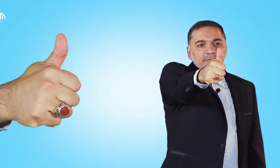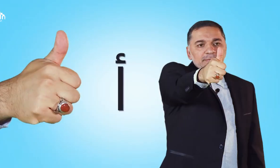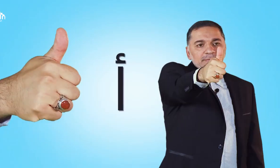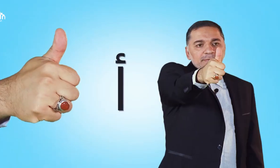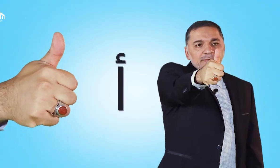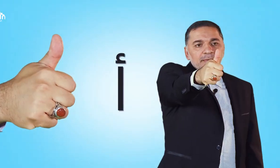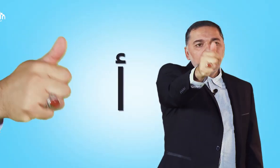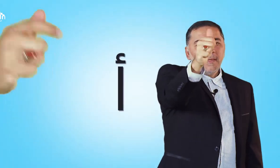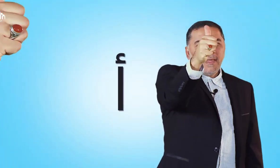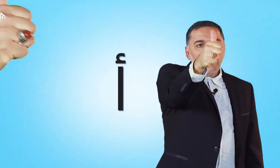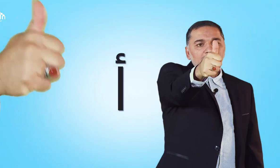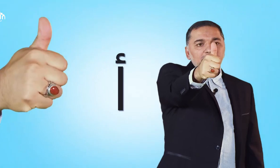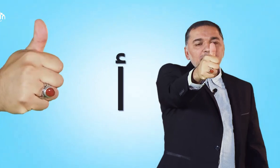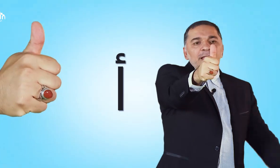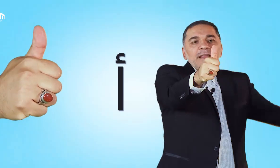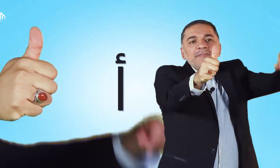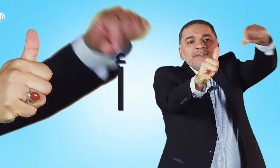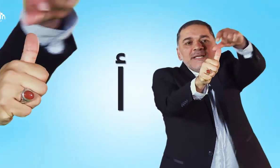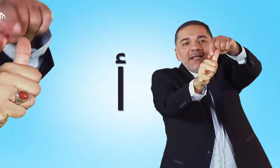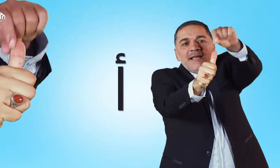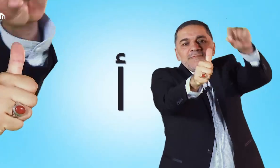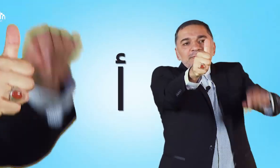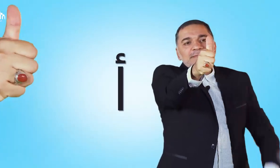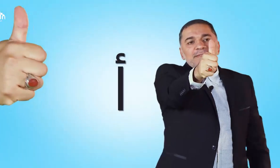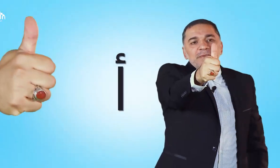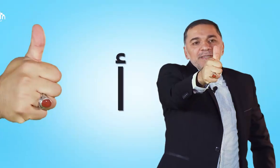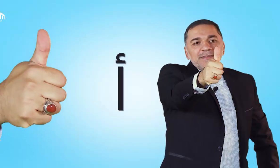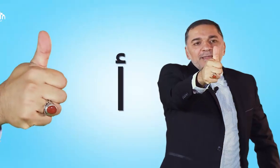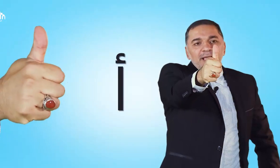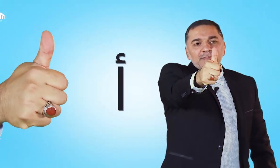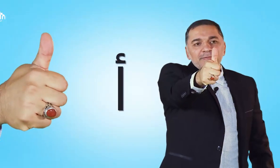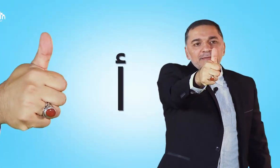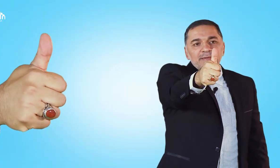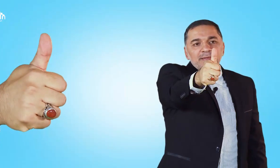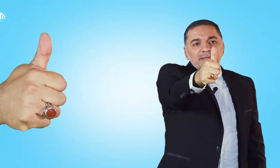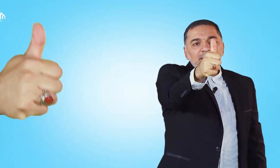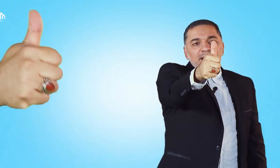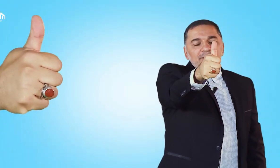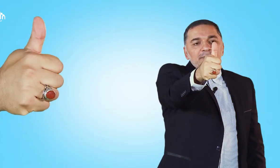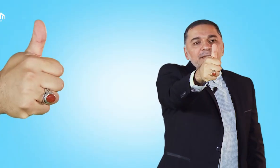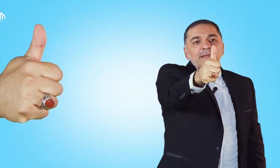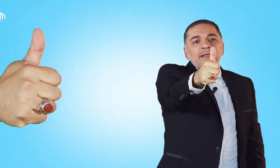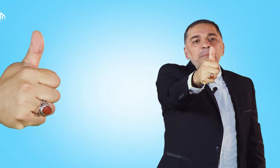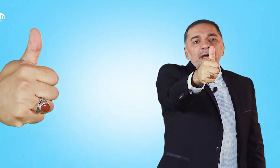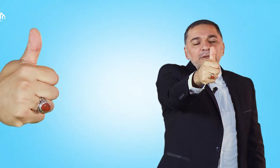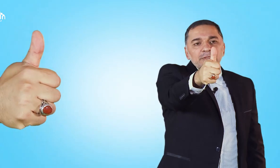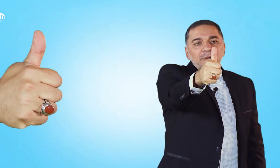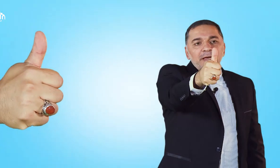الألف نفس شكل الألف طبيعي ألف البا نقطة